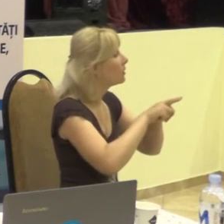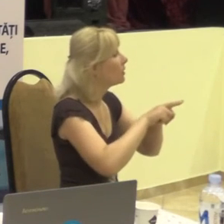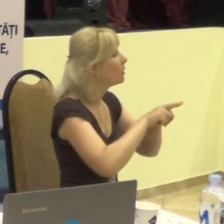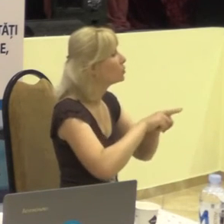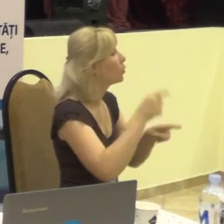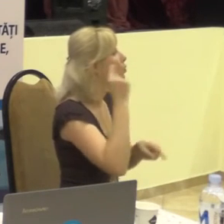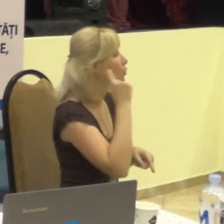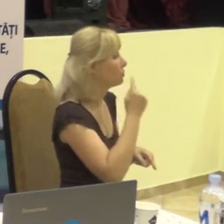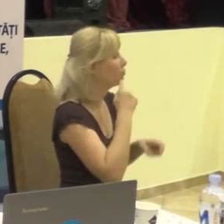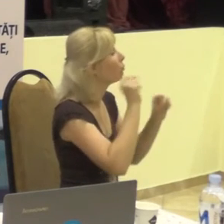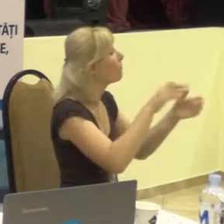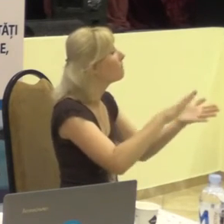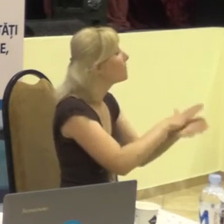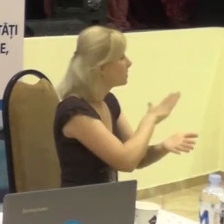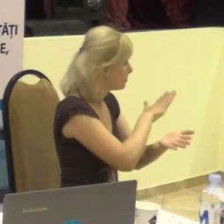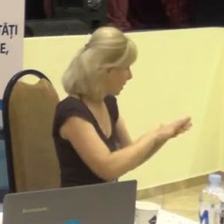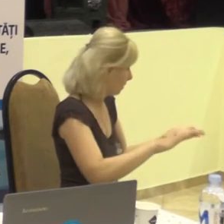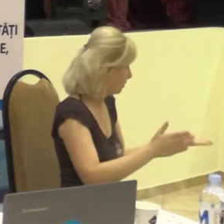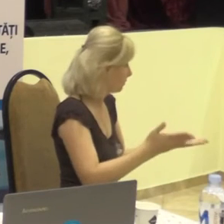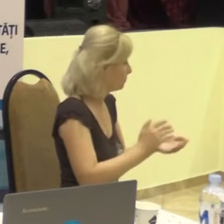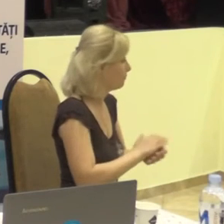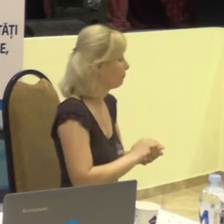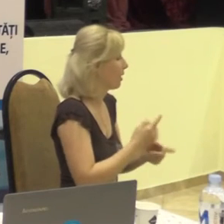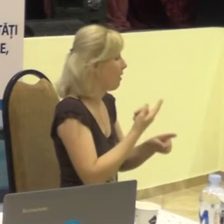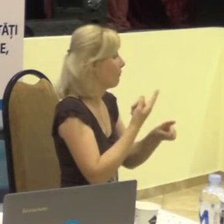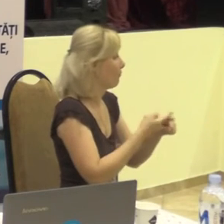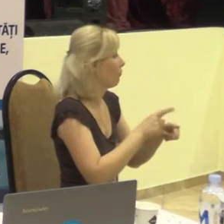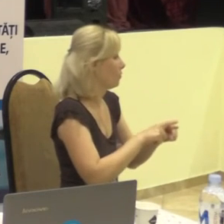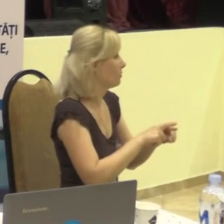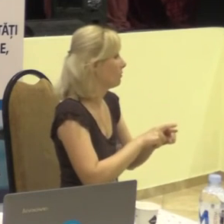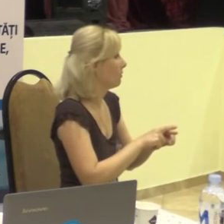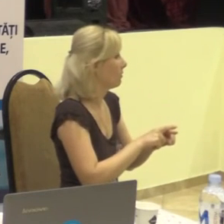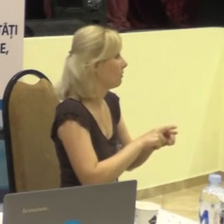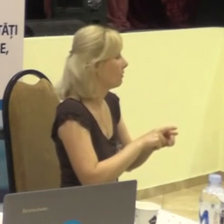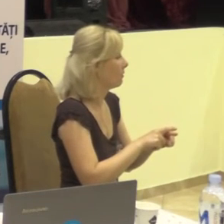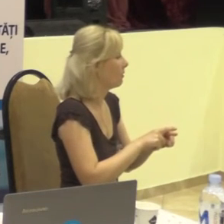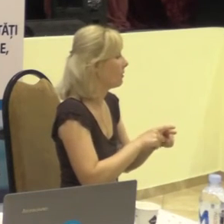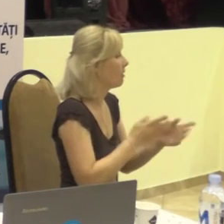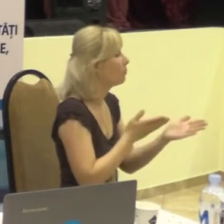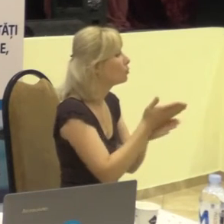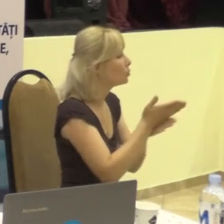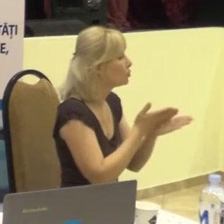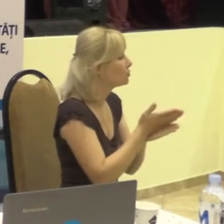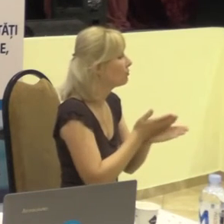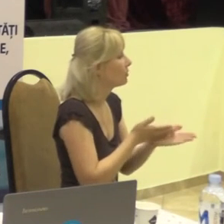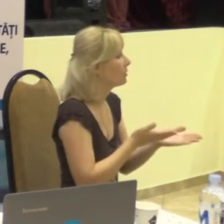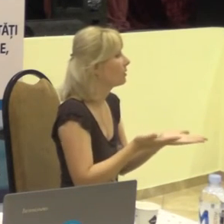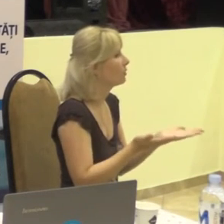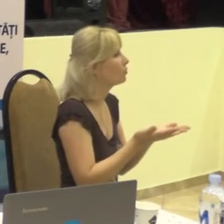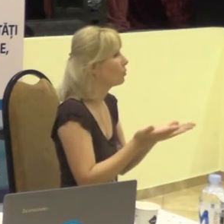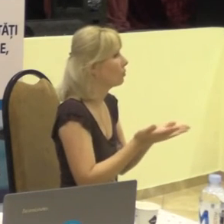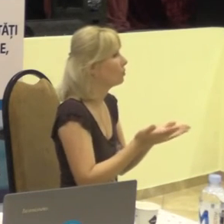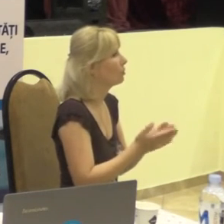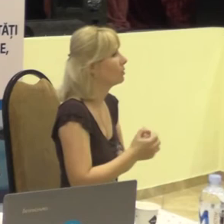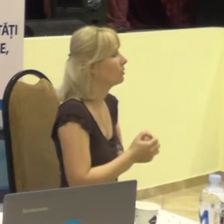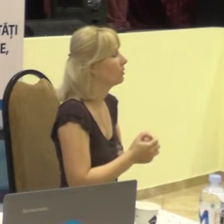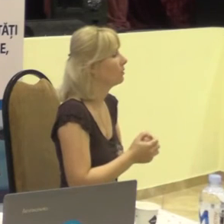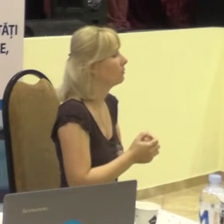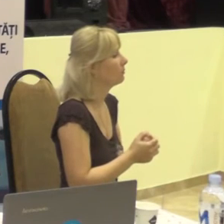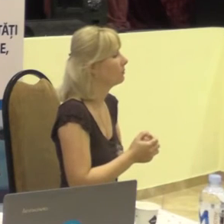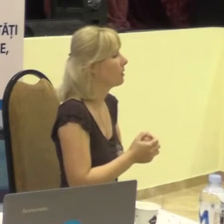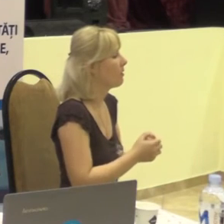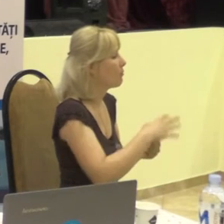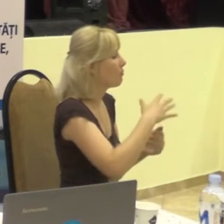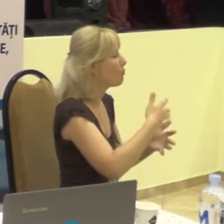le prestează gratis. Acestea sunt servicii care adună mai